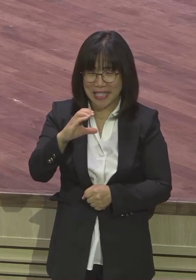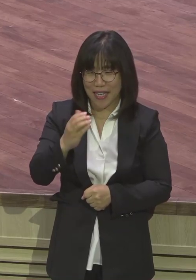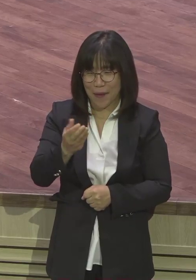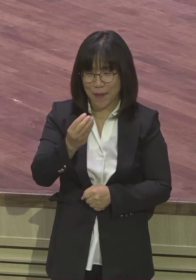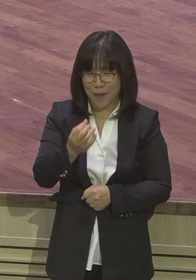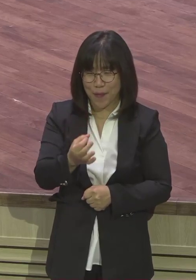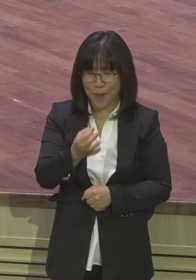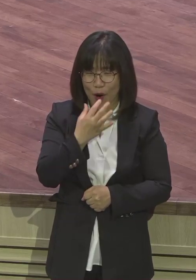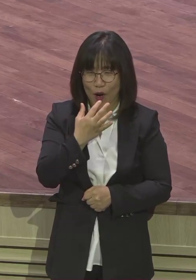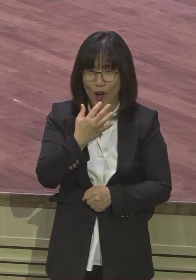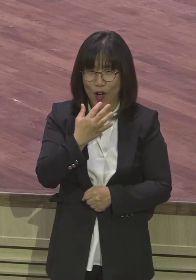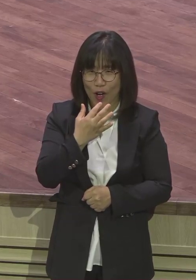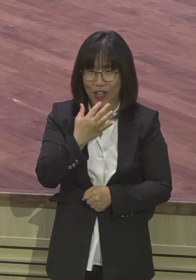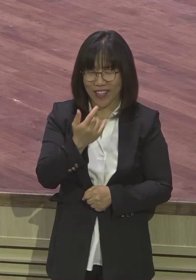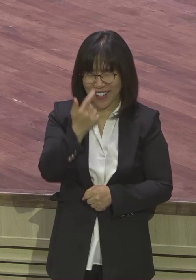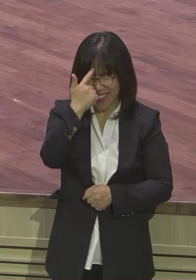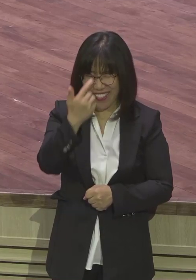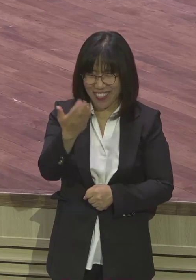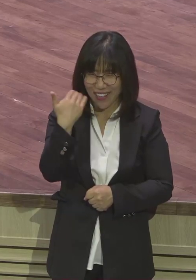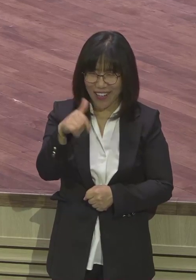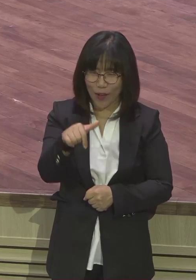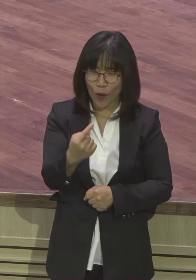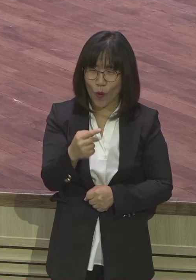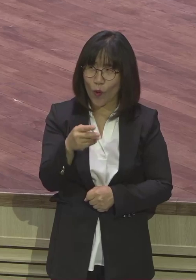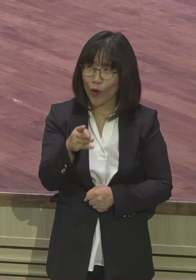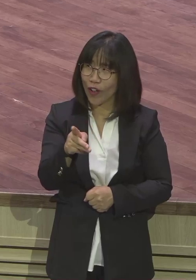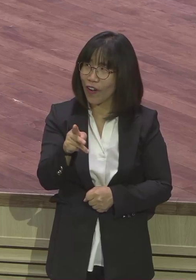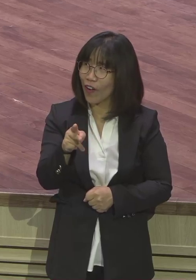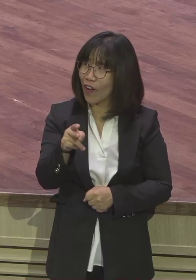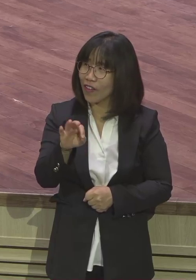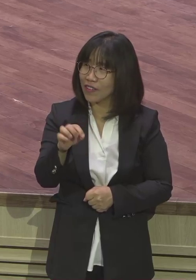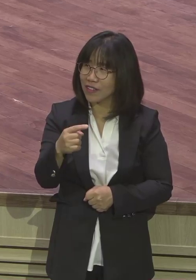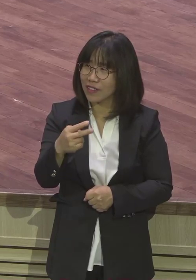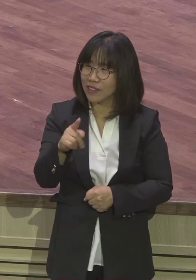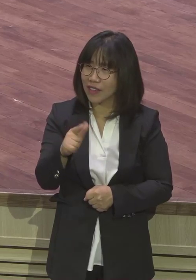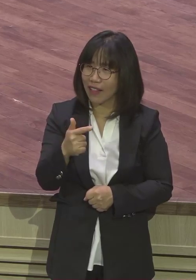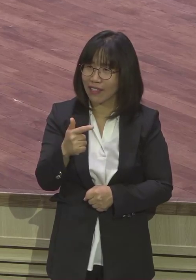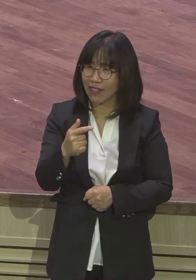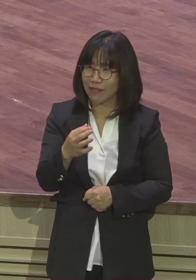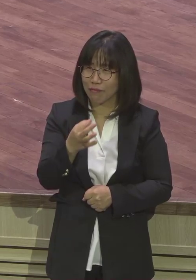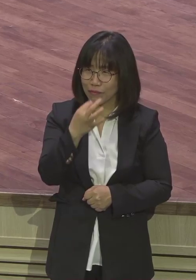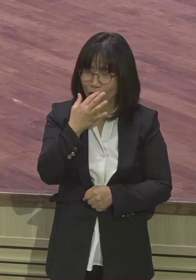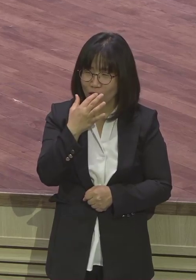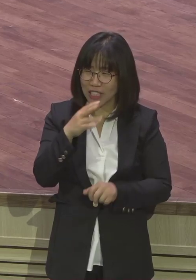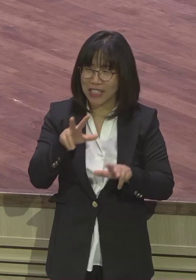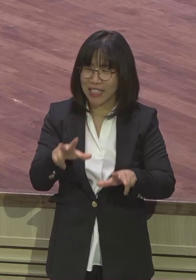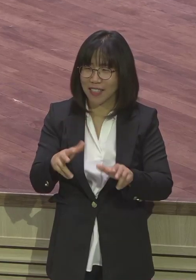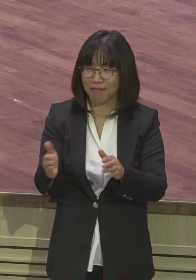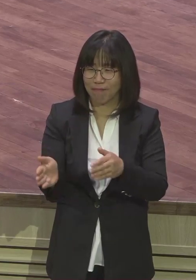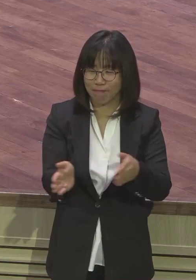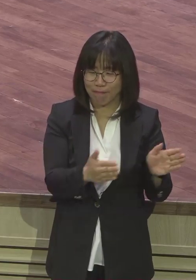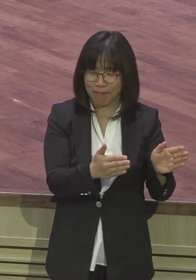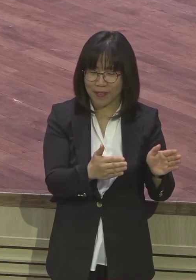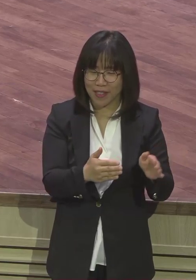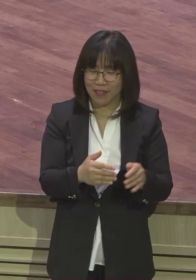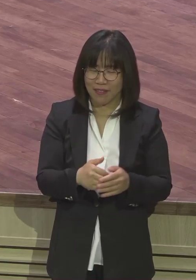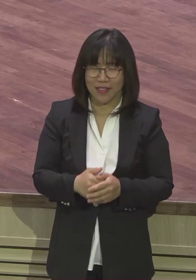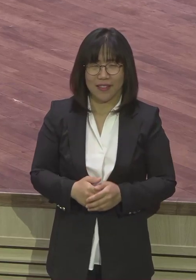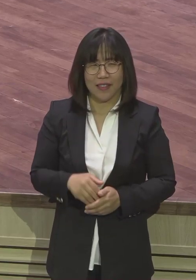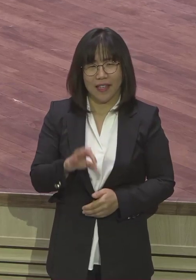이거예요. 닭 에스더씨 라고 똑같은데 비타민인데 이건 하루에 한